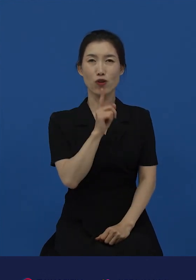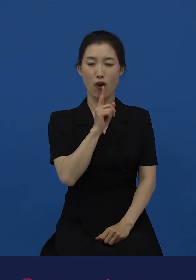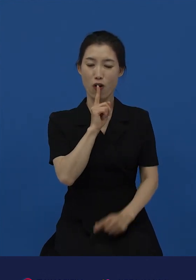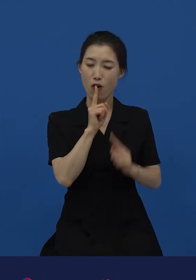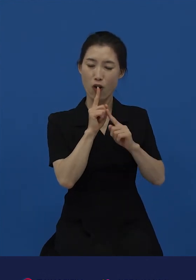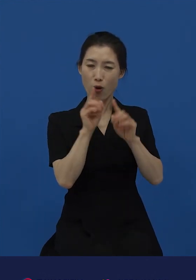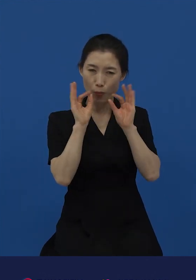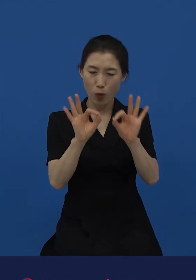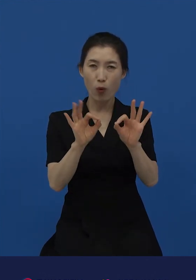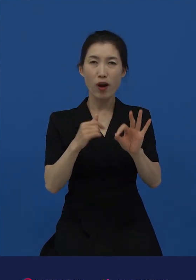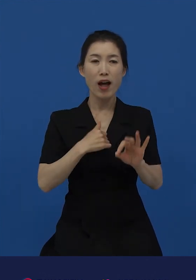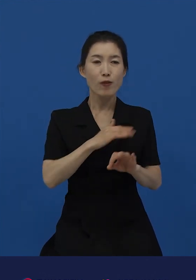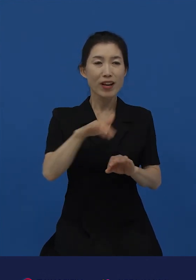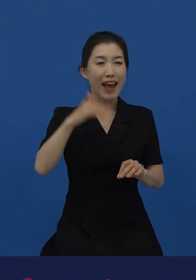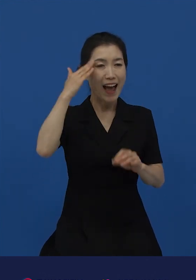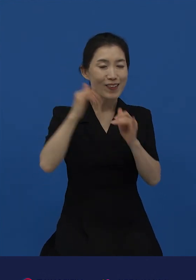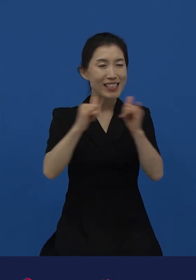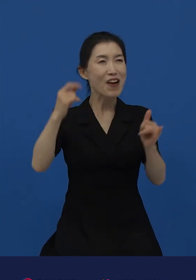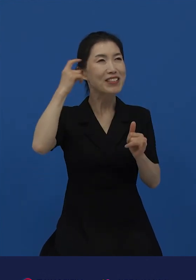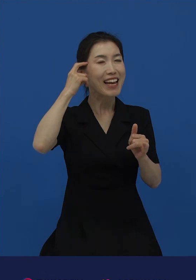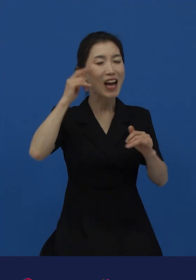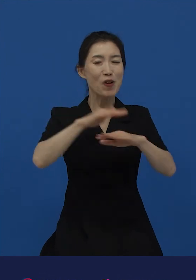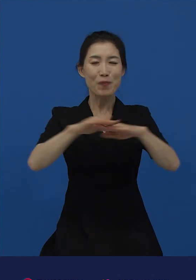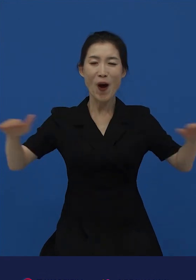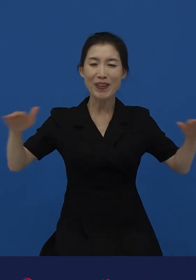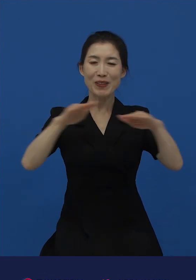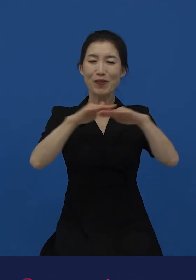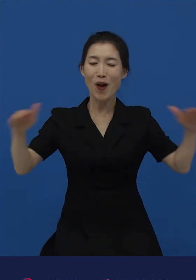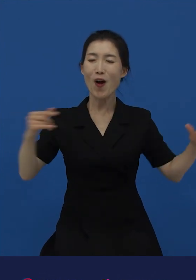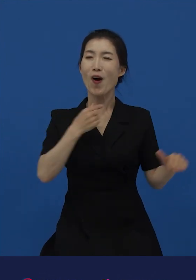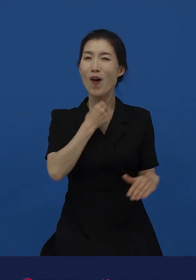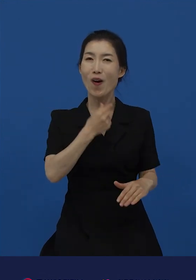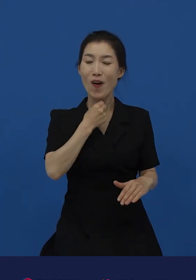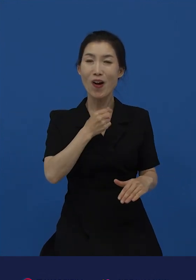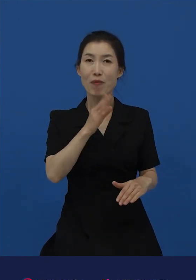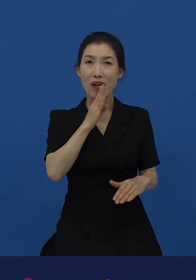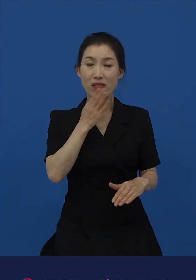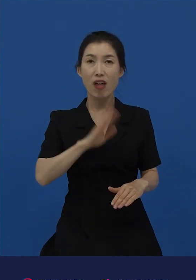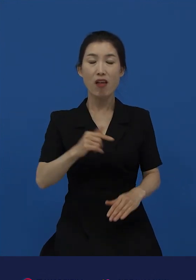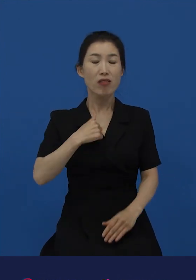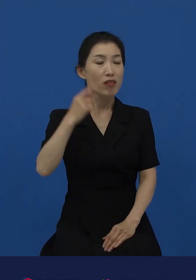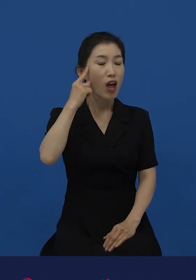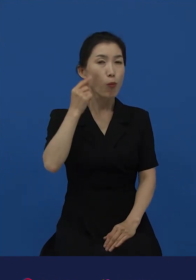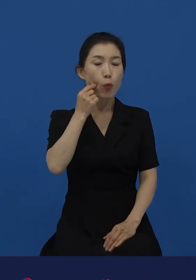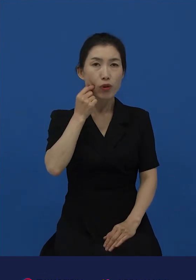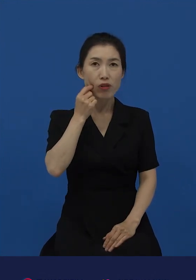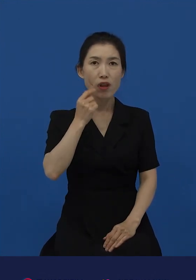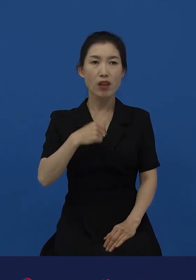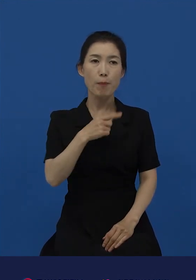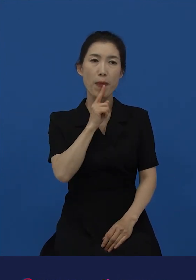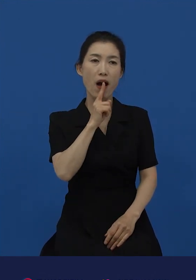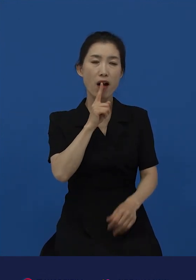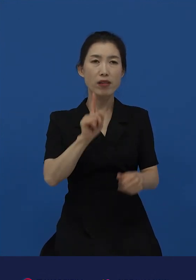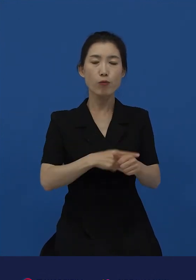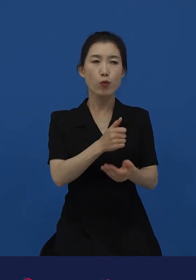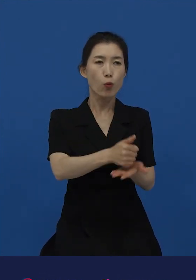우리가 추구하는 이념을 담지 못하고 의식하지 못하는 사이에 우리를 연령차별주의자로